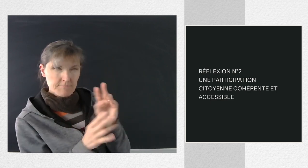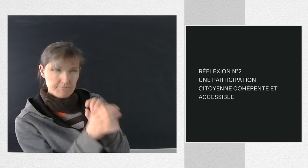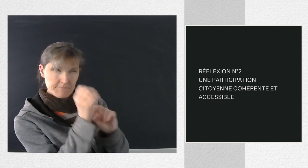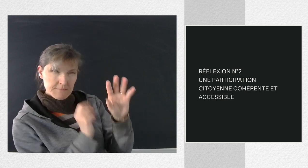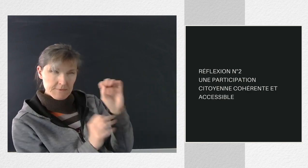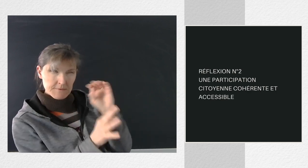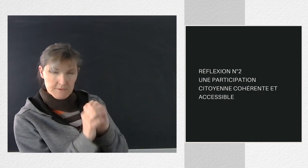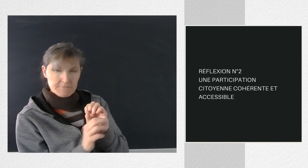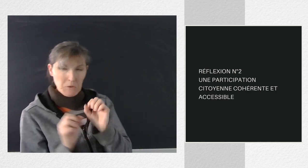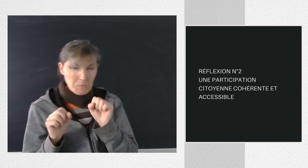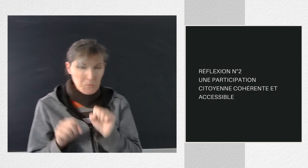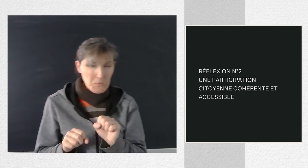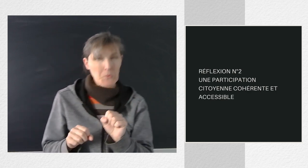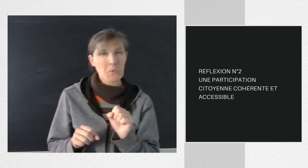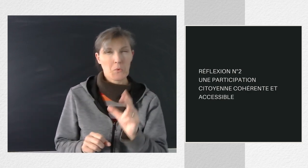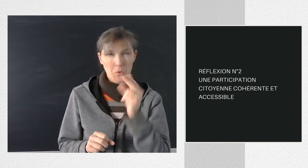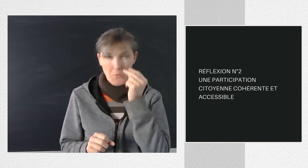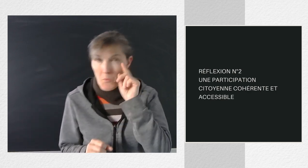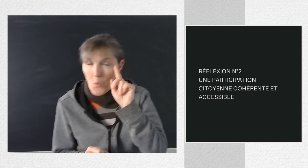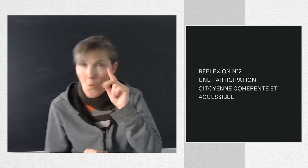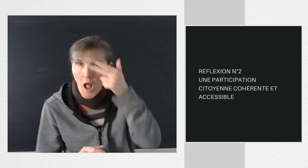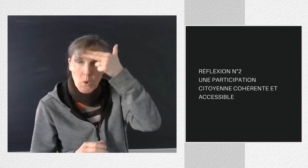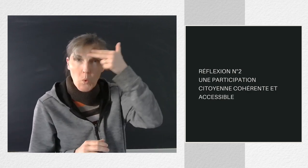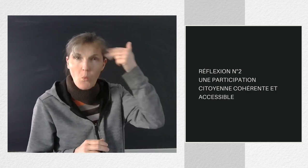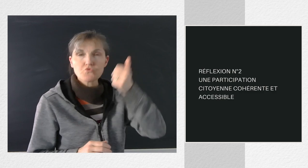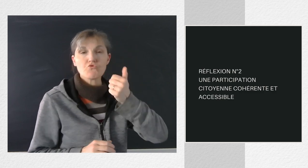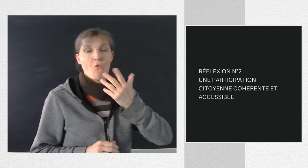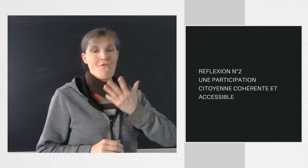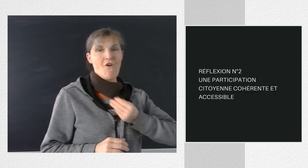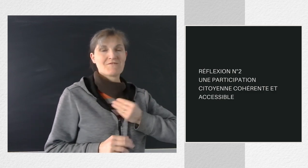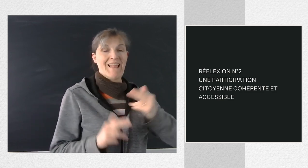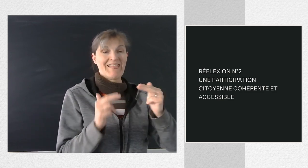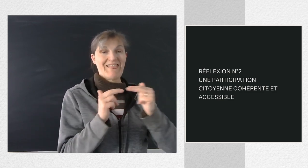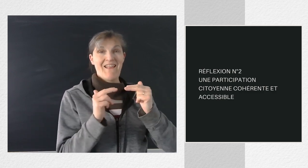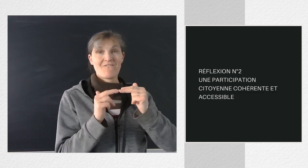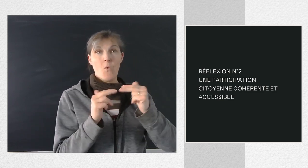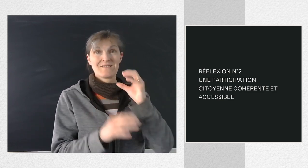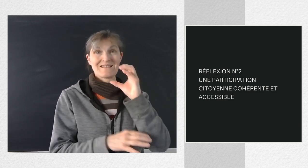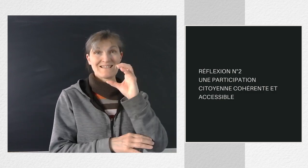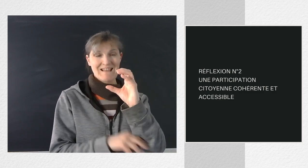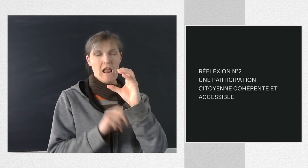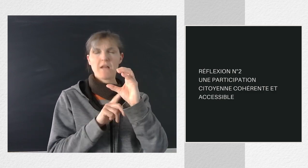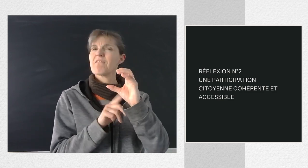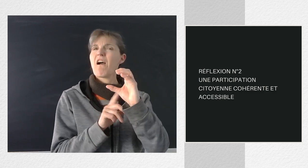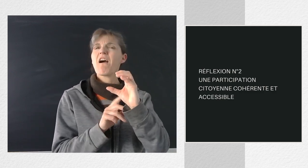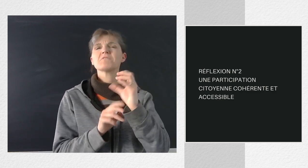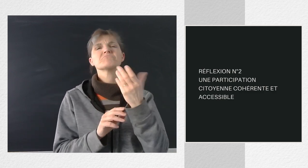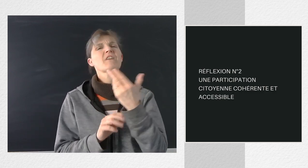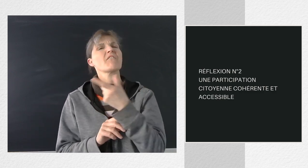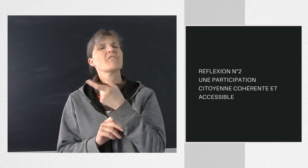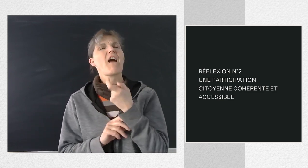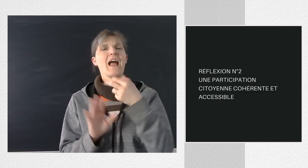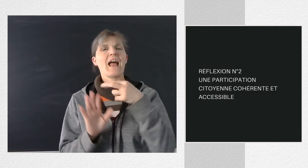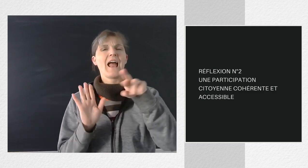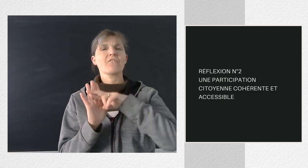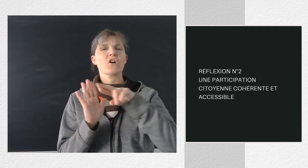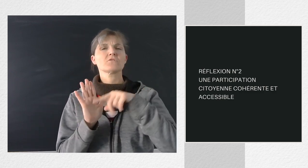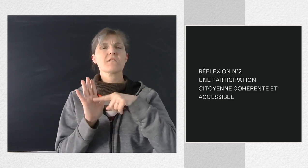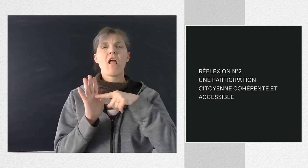'interprète, puisque les notions en français relèvent d'un niveau C, du référentiel européen des langues ?